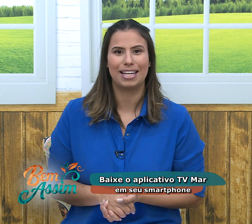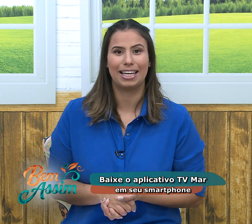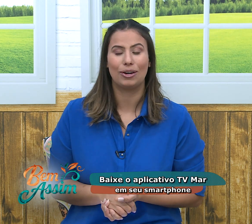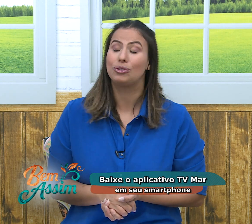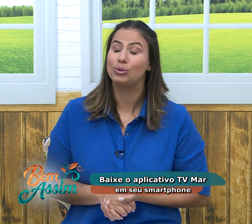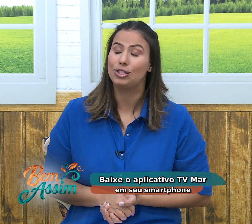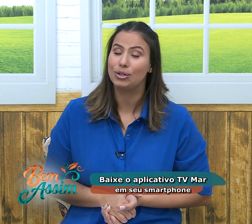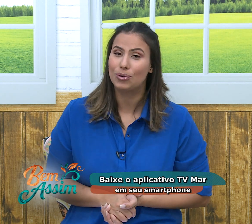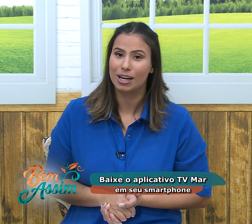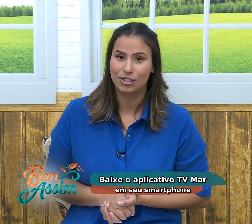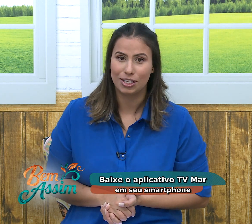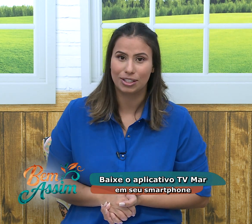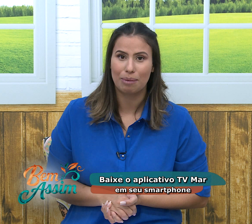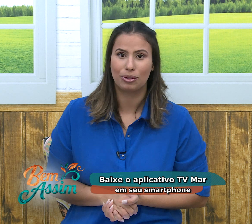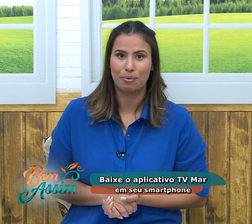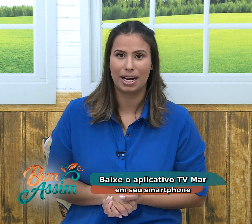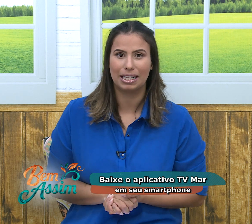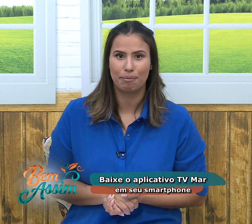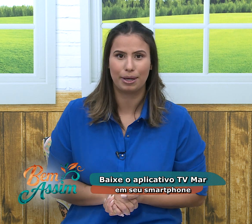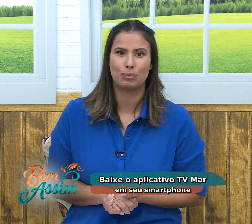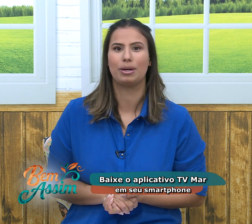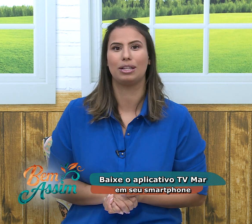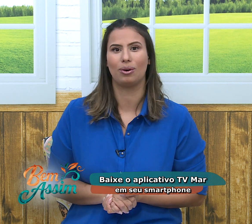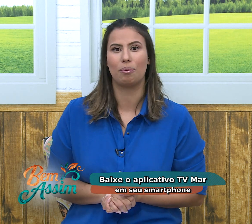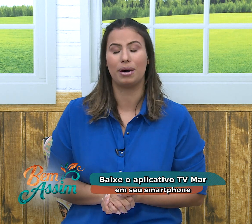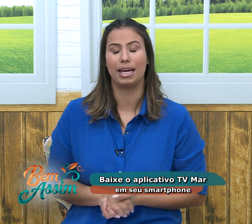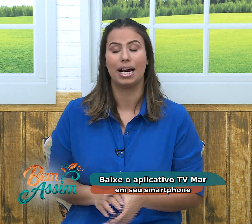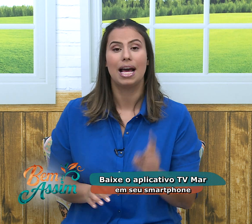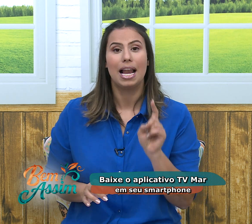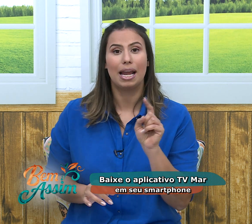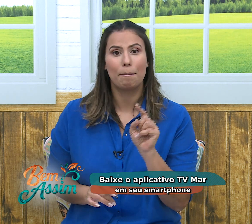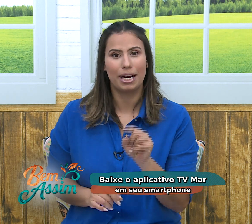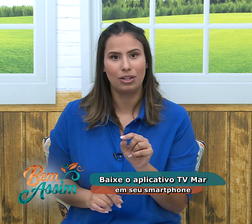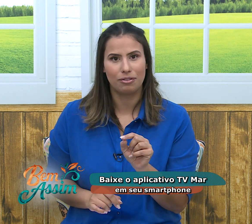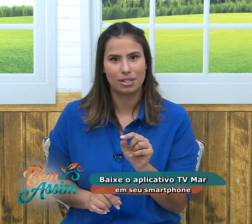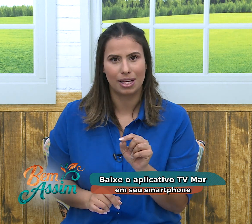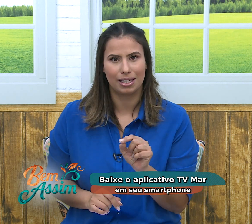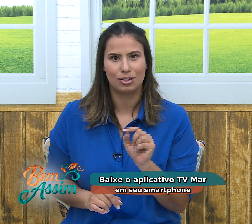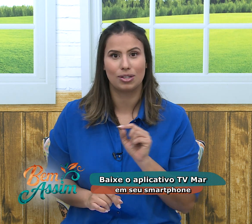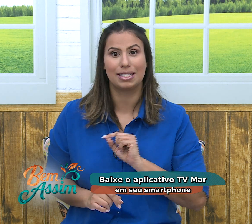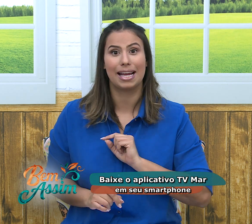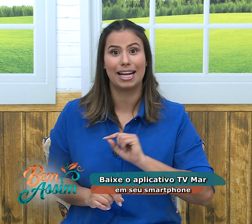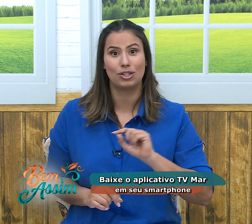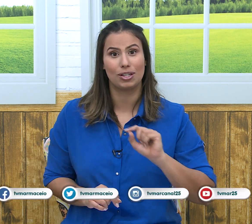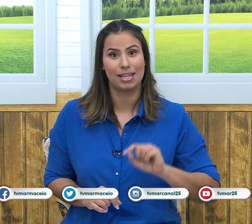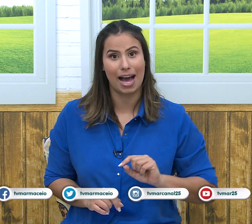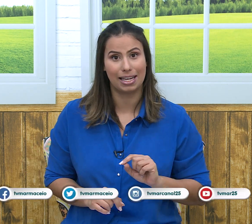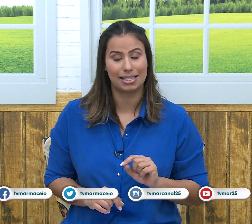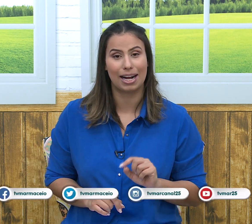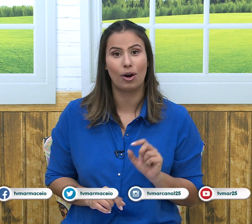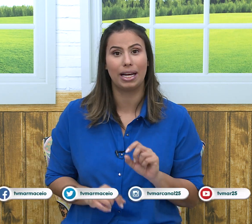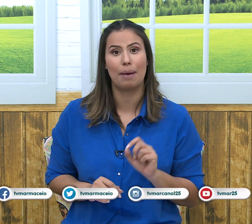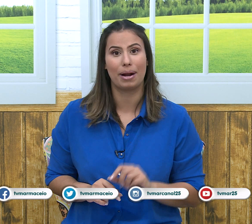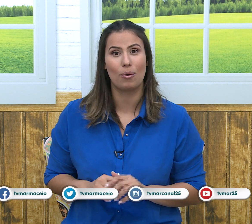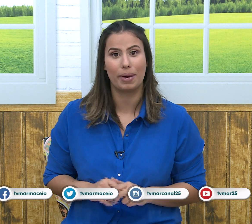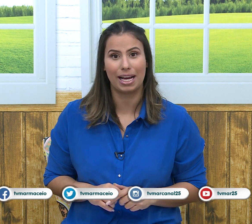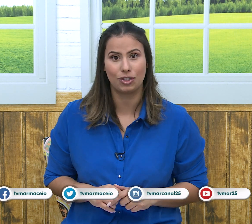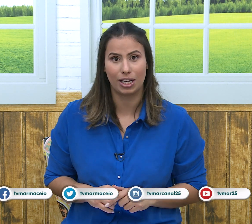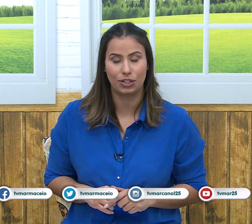aqui, juntinho com a gente, Muito obrigada mesmo pela tua companhia. Lembrando a você das nossas redes sociais, tá? Corre lá pra acompanhar a gente.